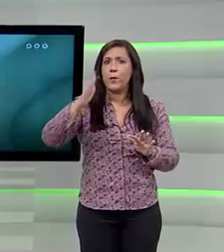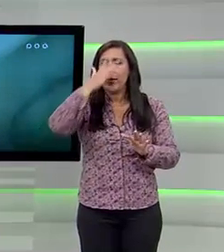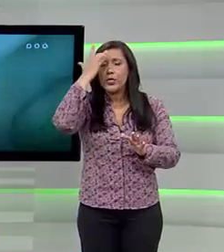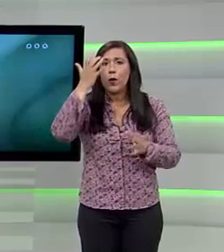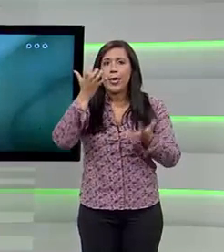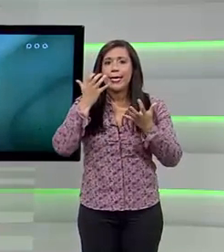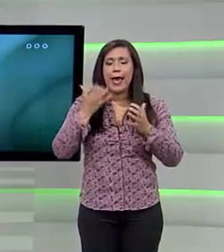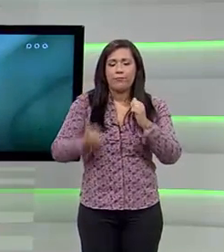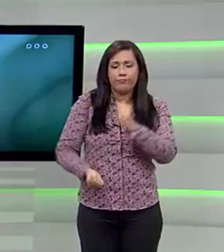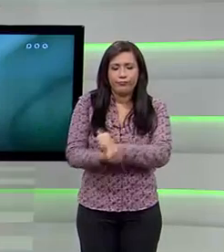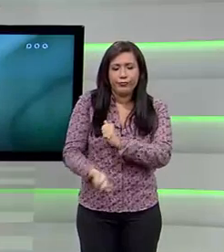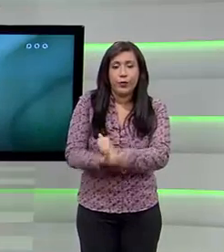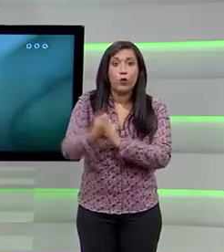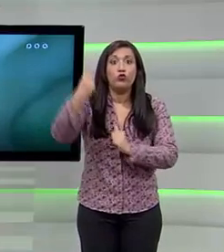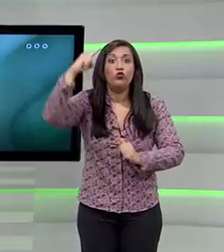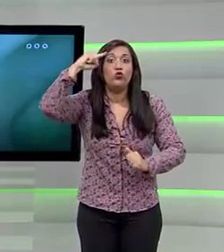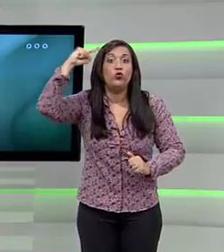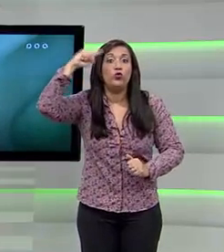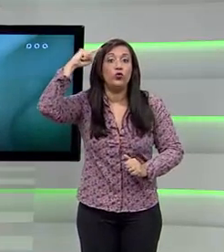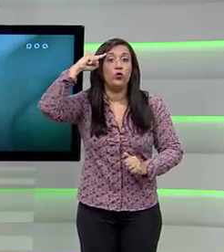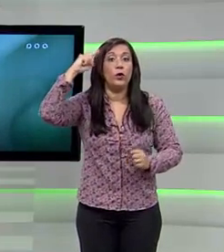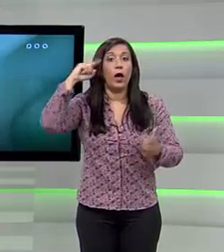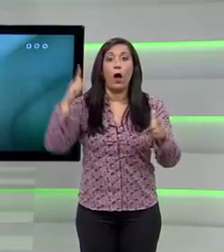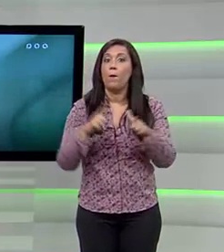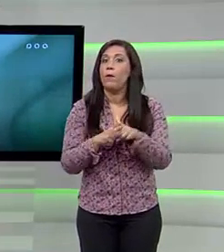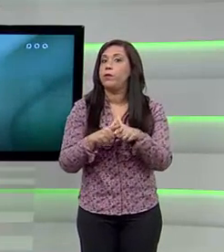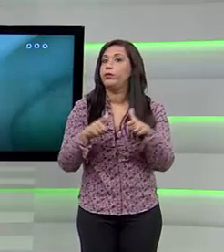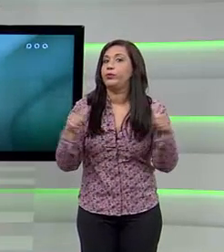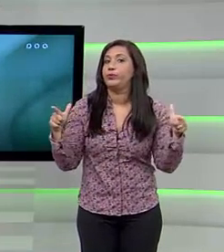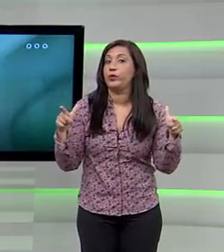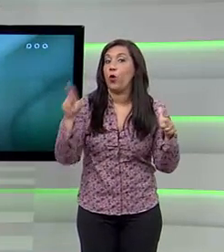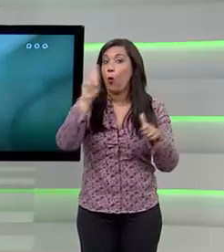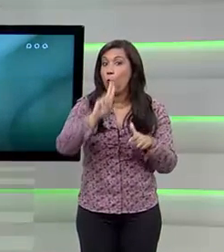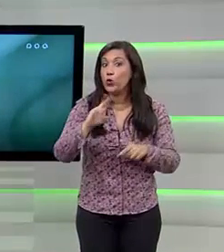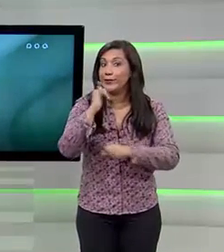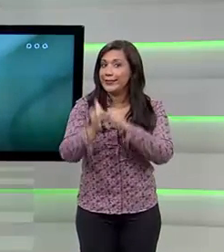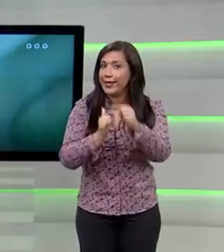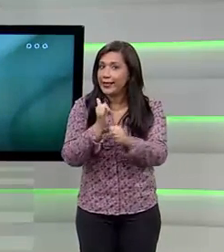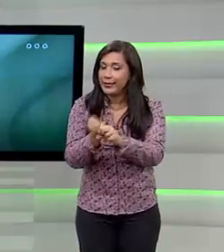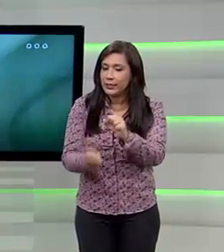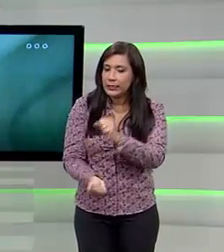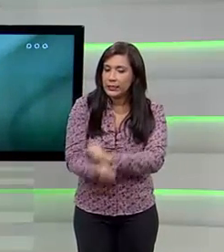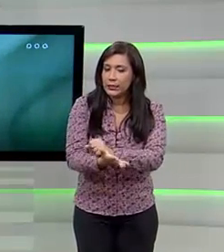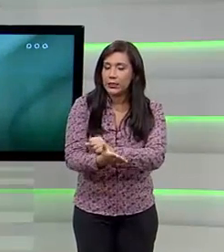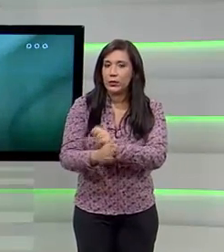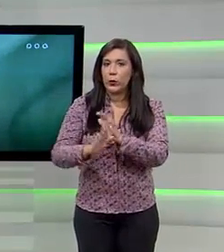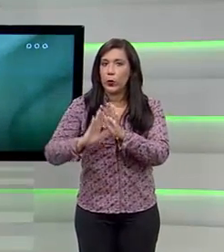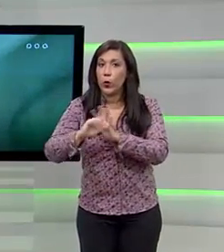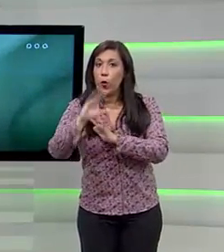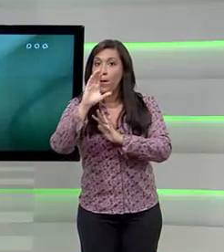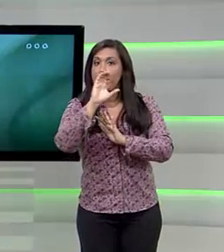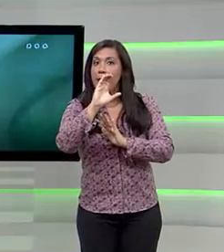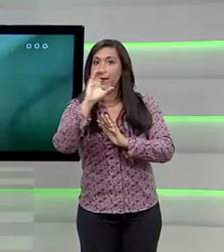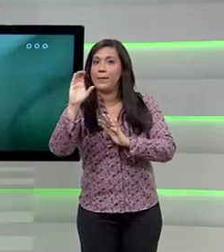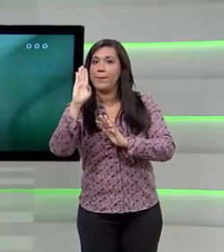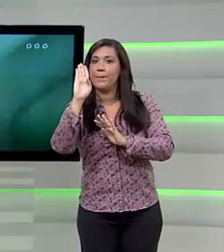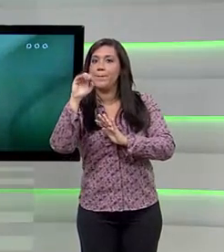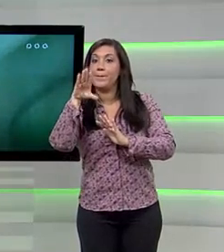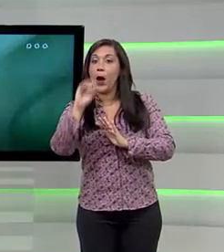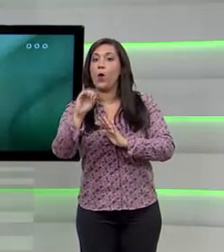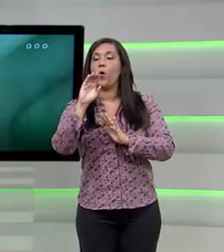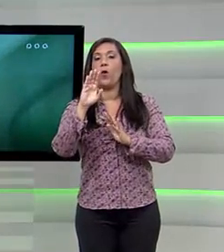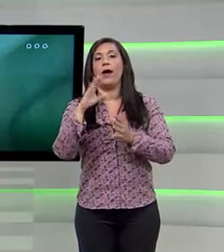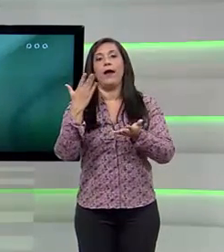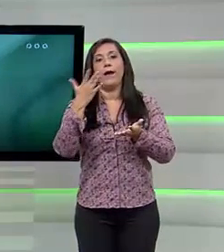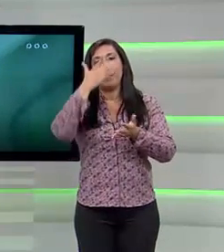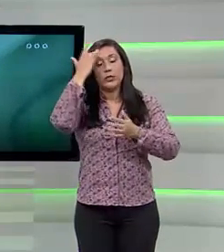de fraudes por dia. E o aumento crescente do uso da internet para o acesso de contas bancárias obriga as